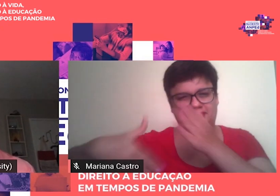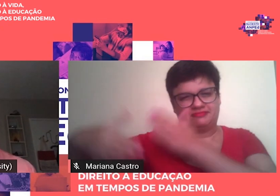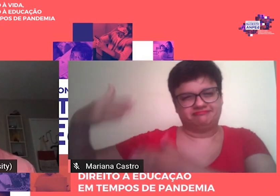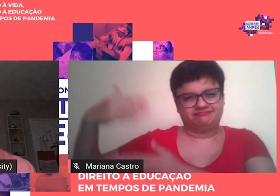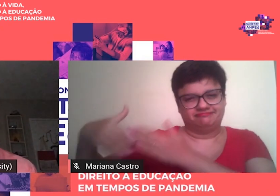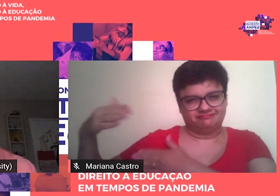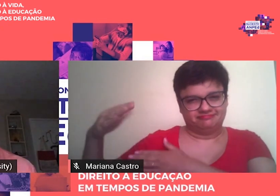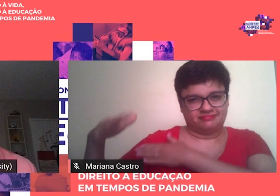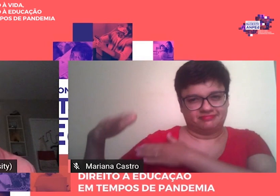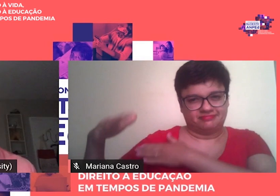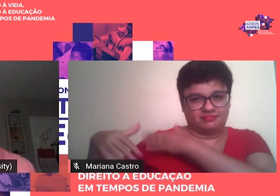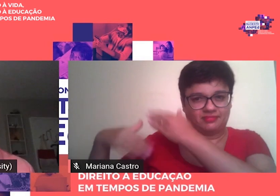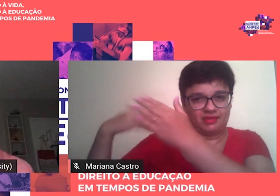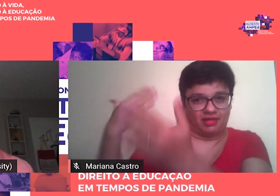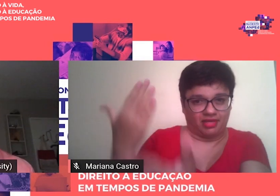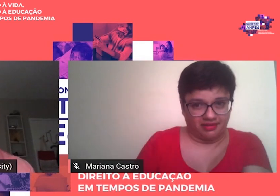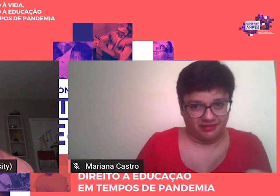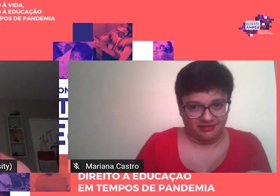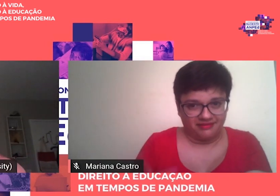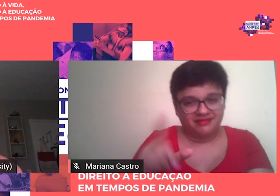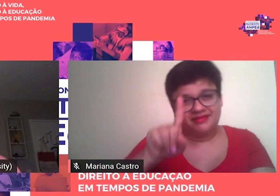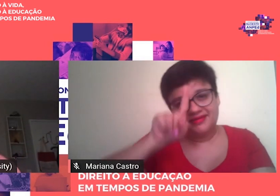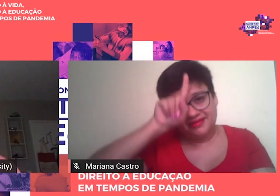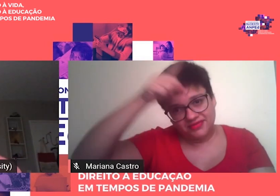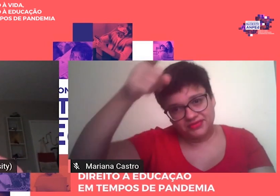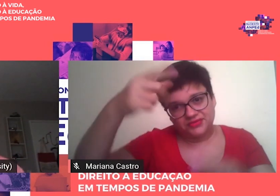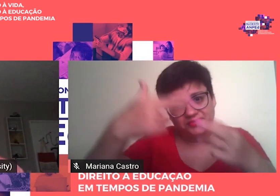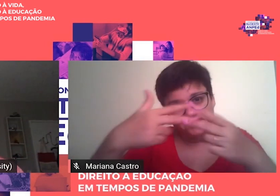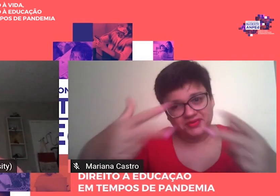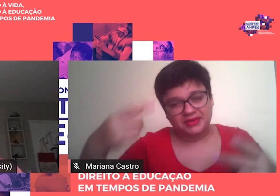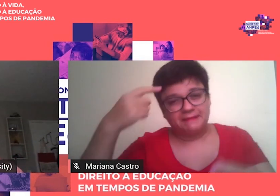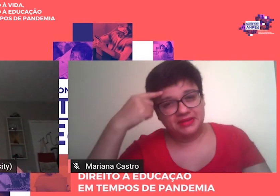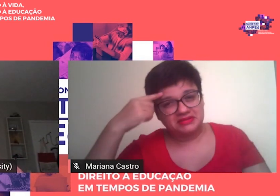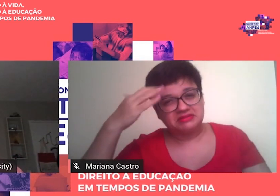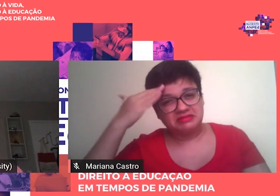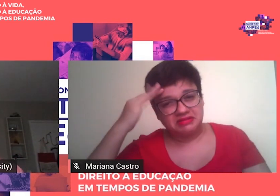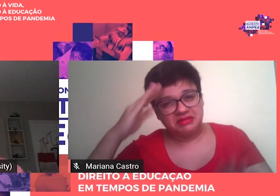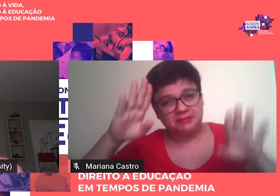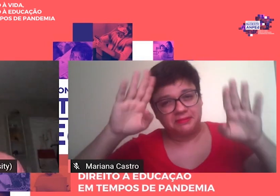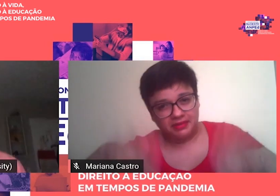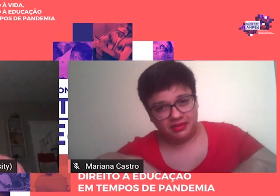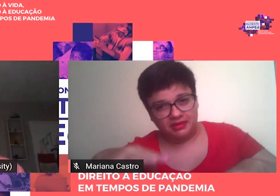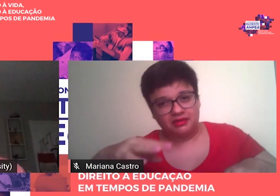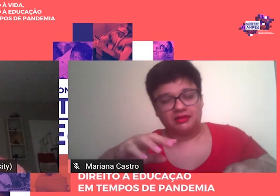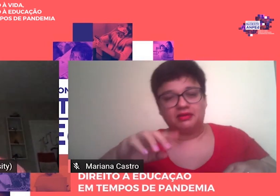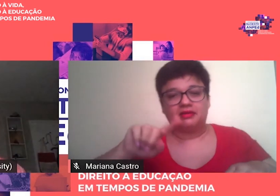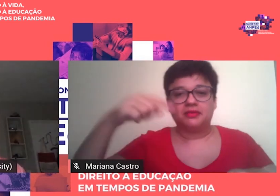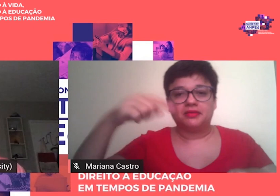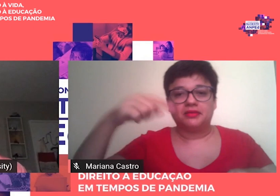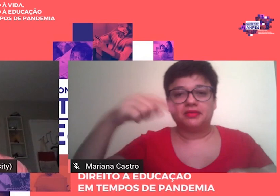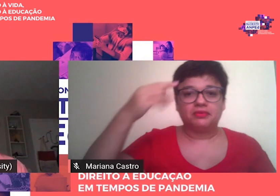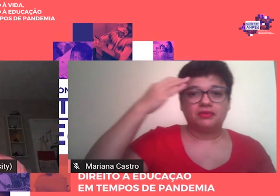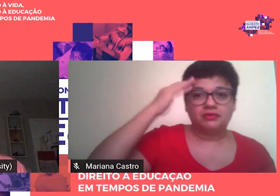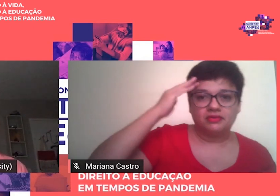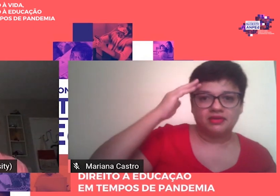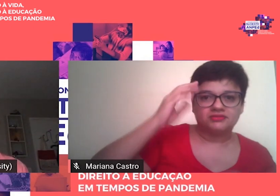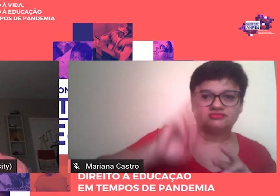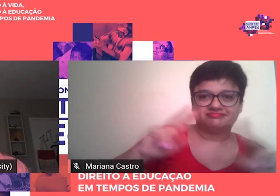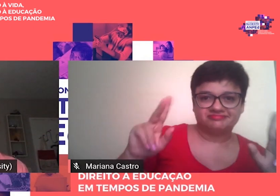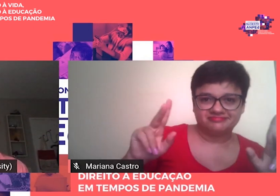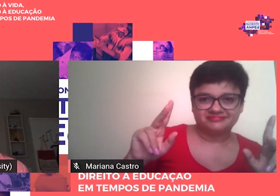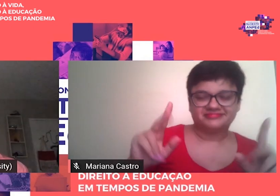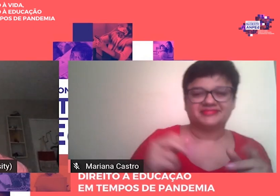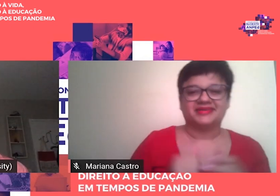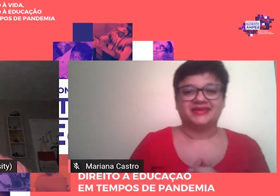Interpretou Ou inventou Pensando Que entendíamos Bem No pensamento Do professor Saviani Dão para muitas Outras falas